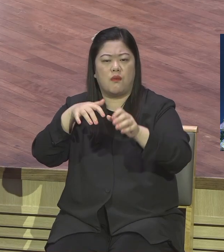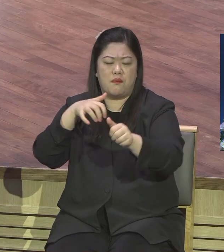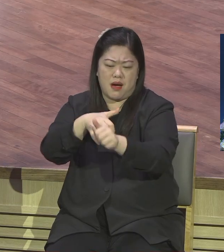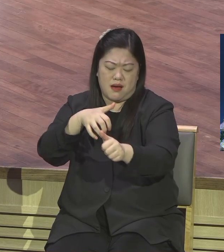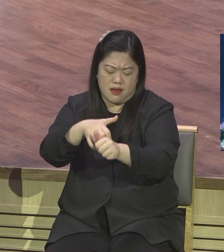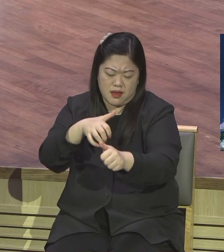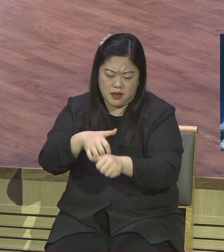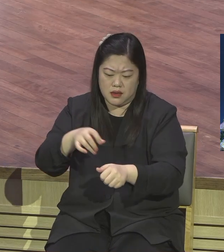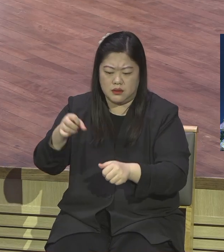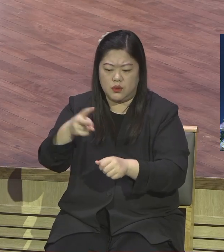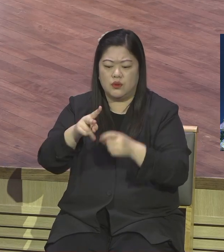온갖 방해를 다합니다.